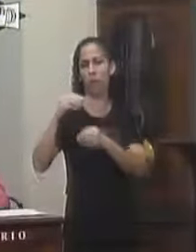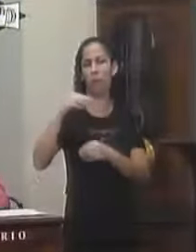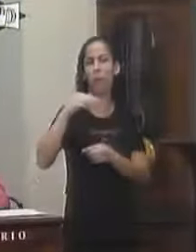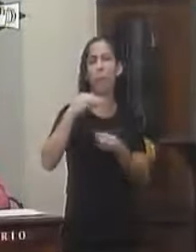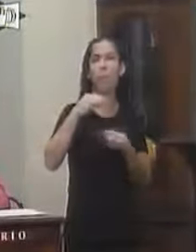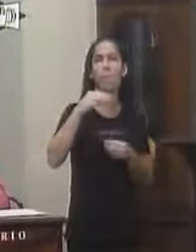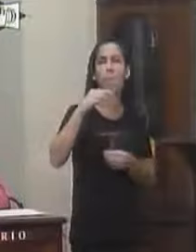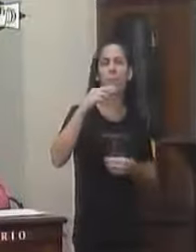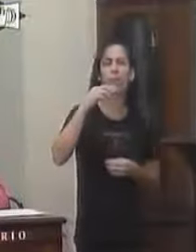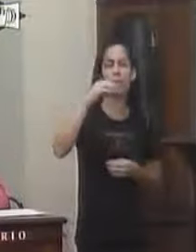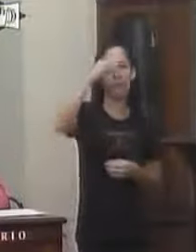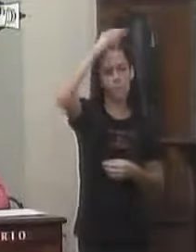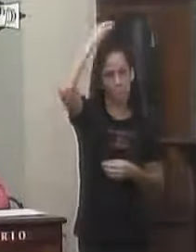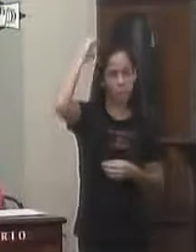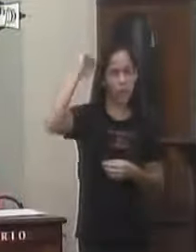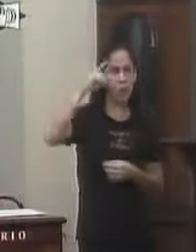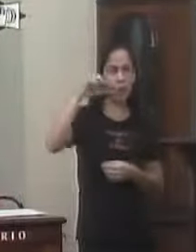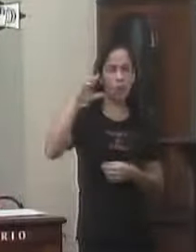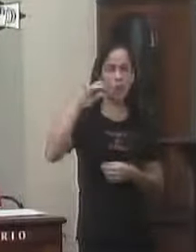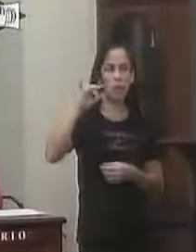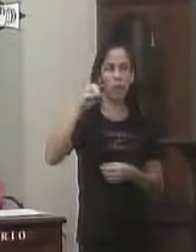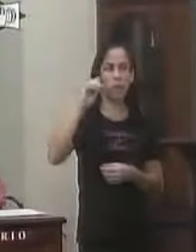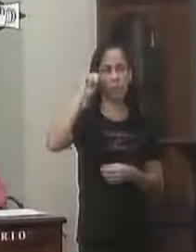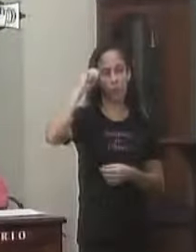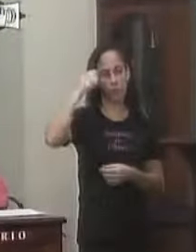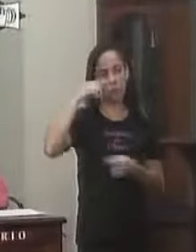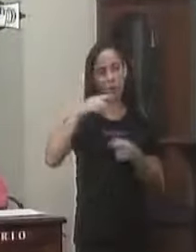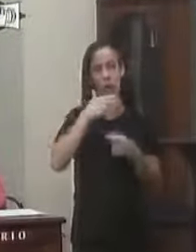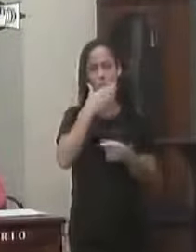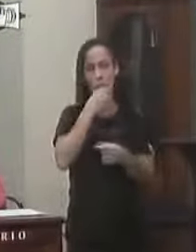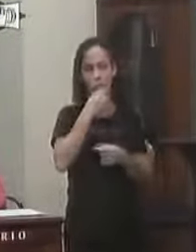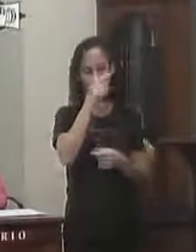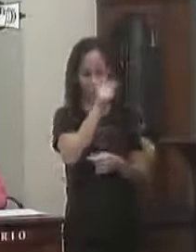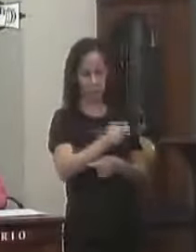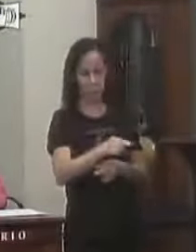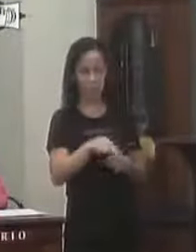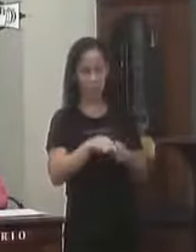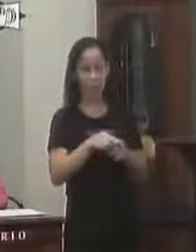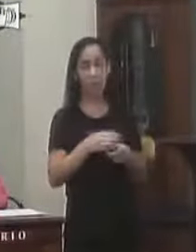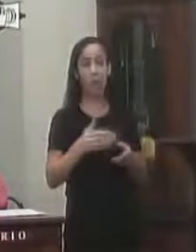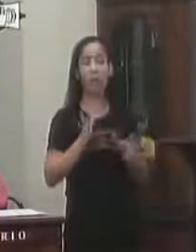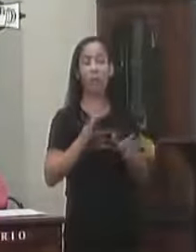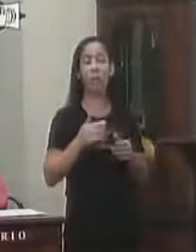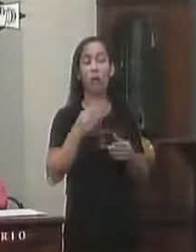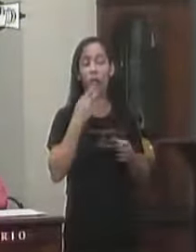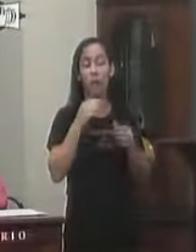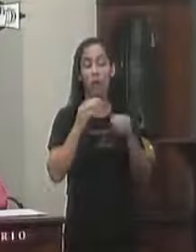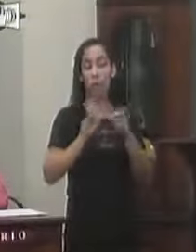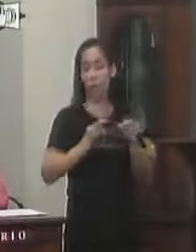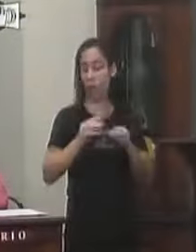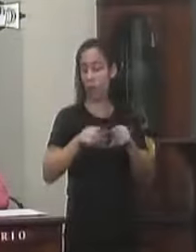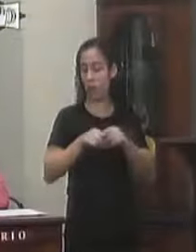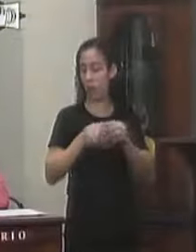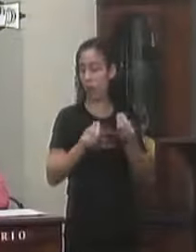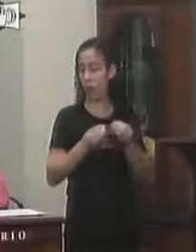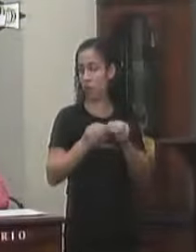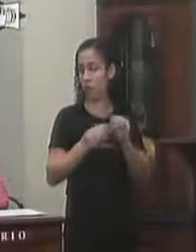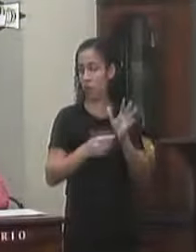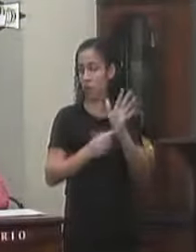Outras qualificações E adjetos de bandos A pessoa do homenageado Estão contidos Na justificativa Em anexo Ao projeto De resolução